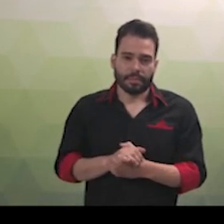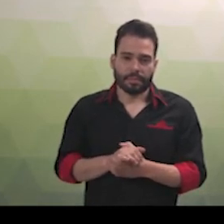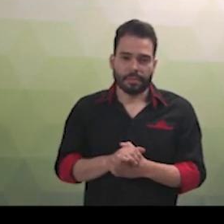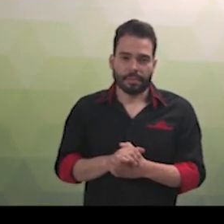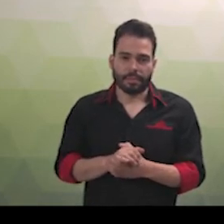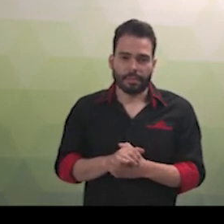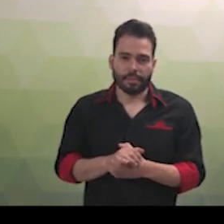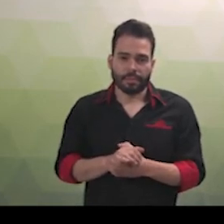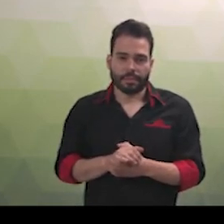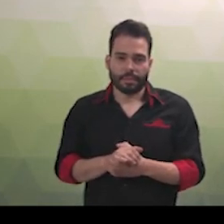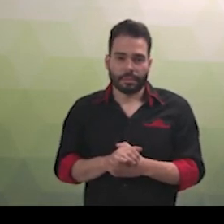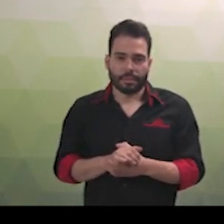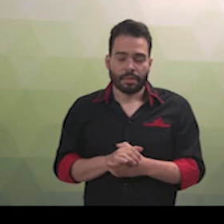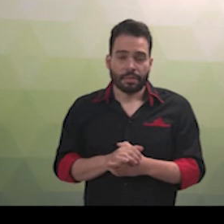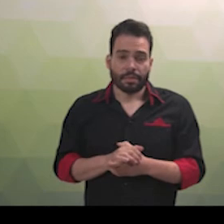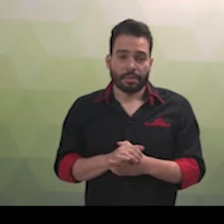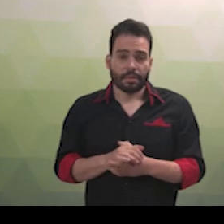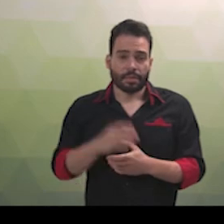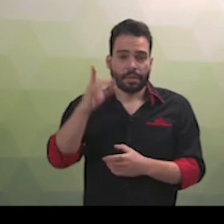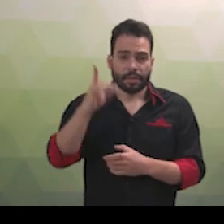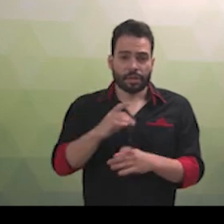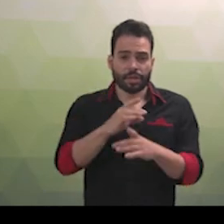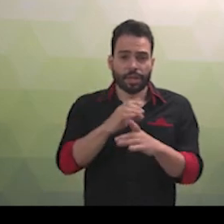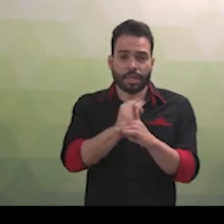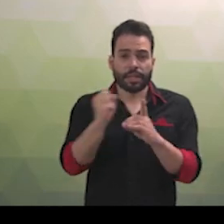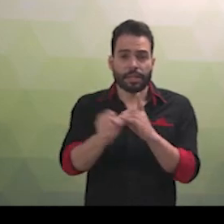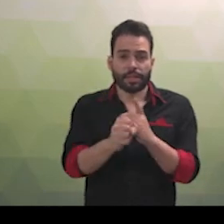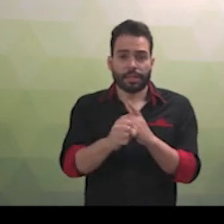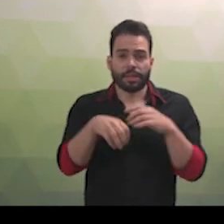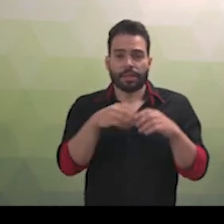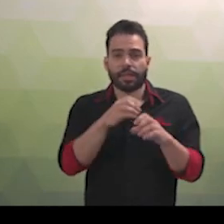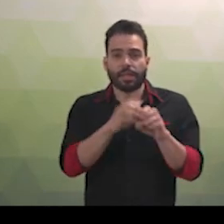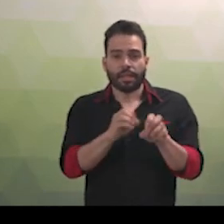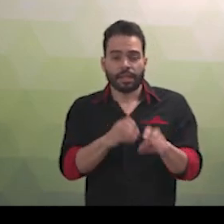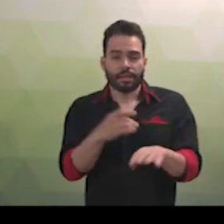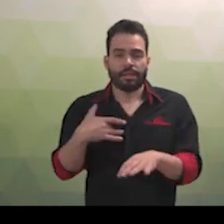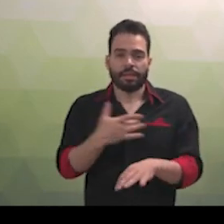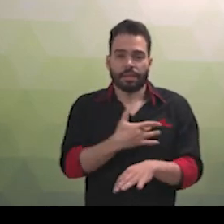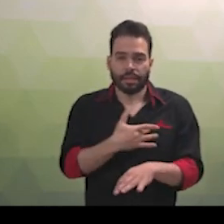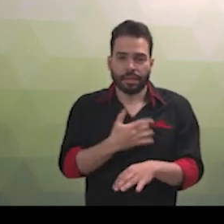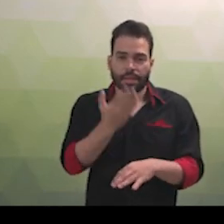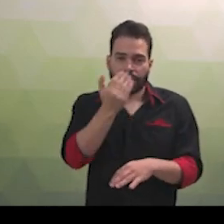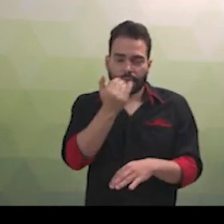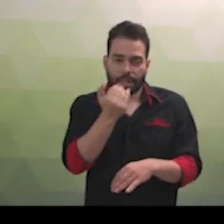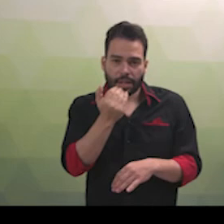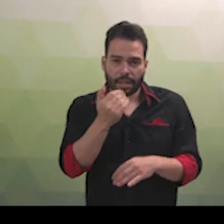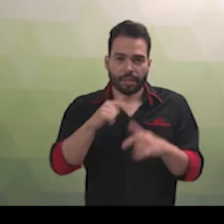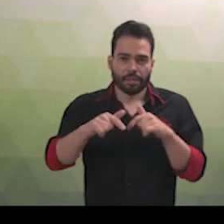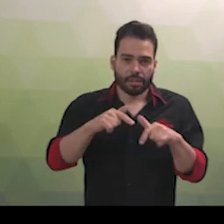da sociedade do Estado. São direitos sociais a educação, a saúde, a alimentação, o